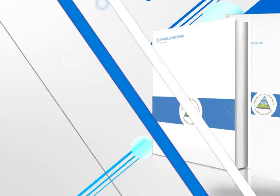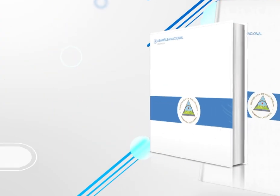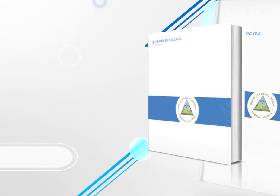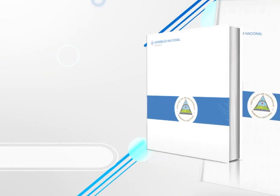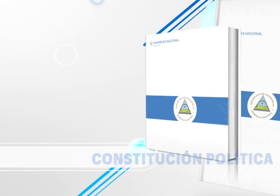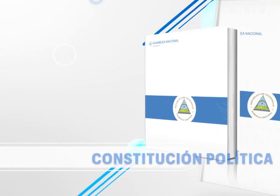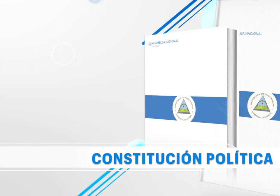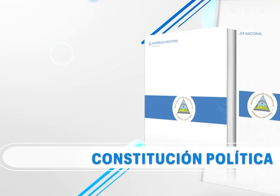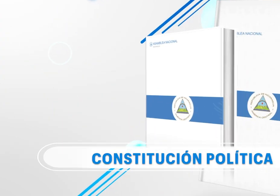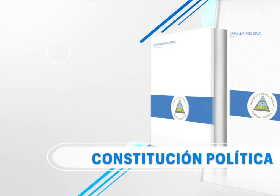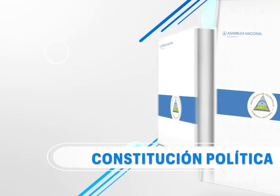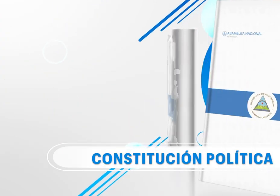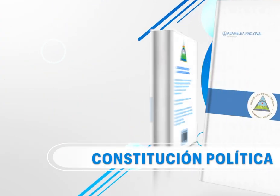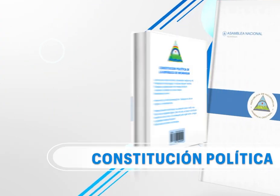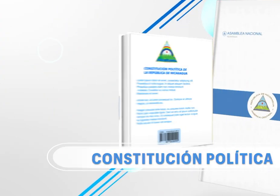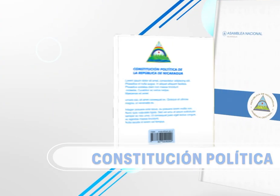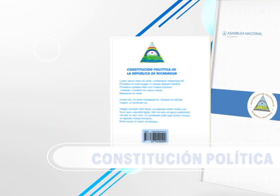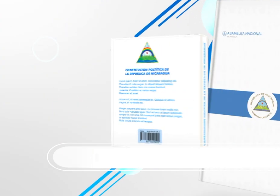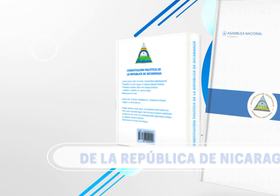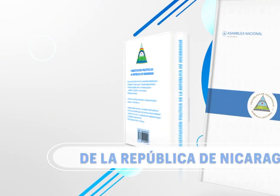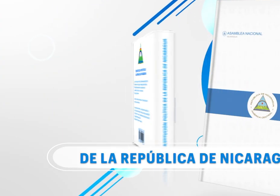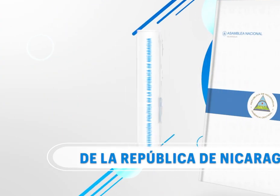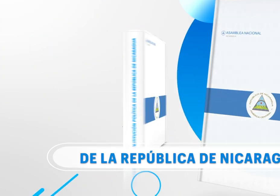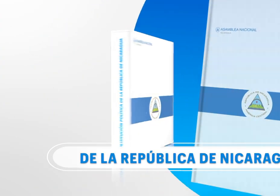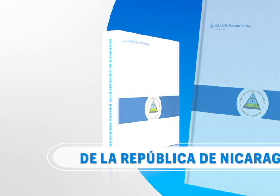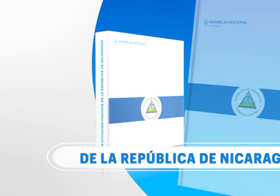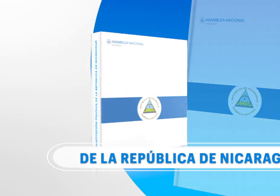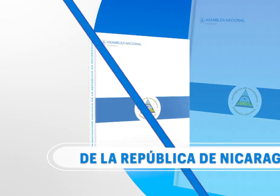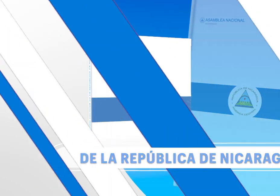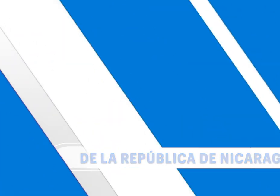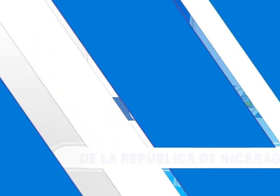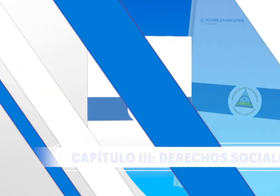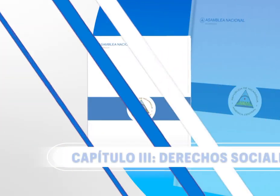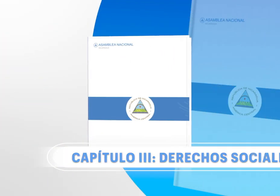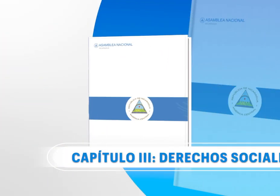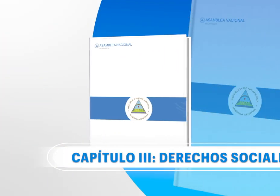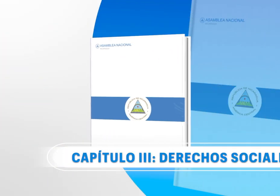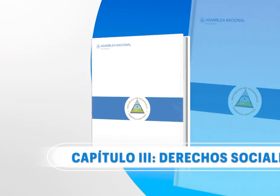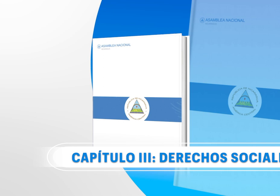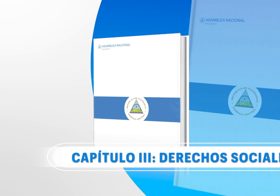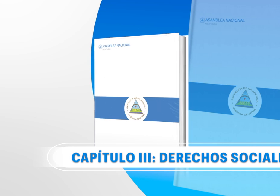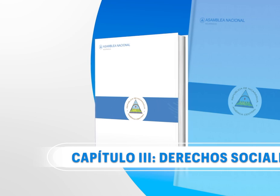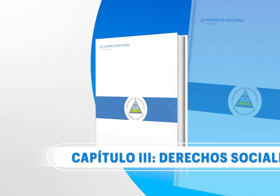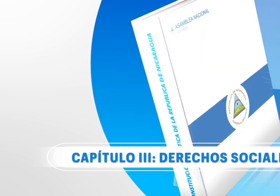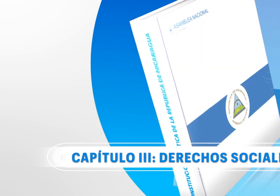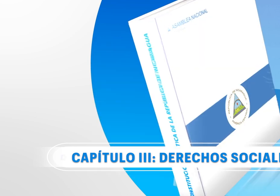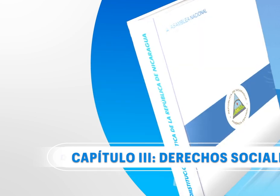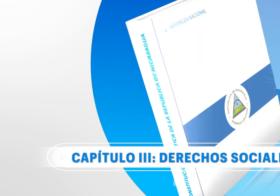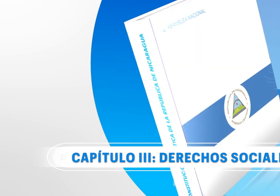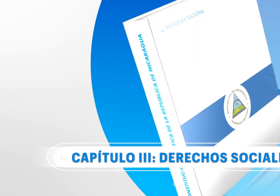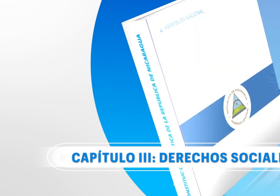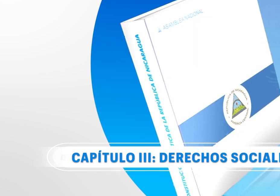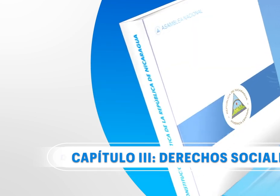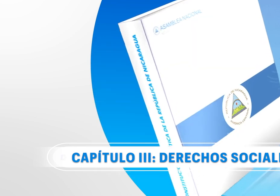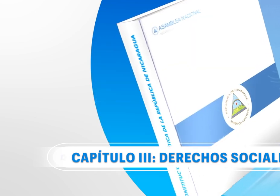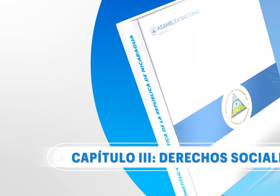Constitución Política de la República de Nicaragua Capítulo 3 Derechos Sociales